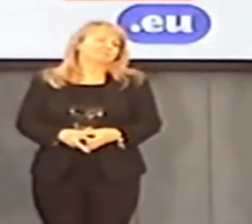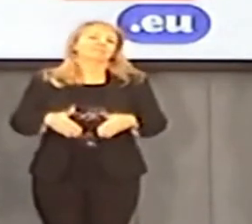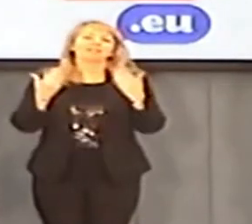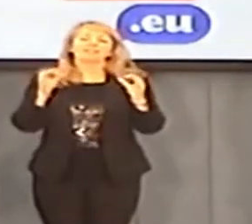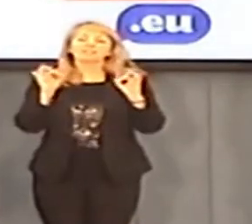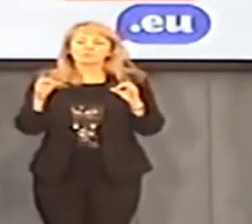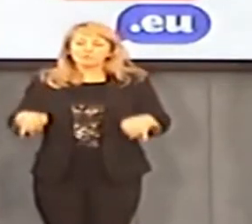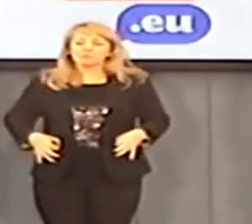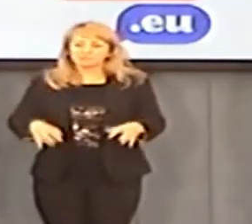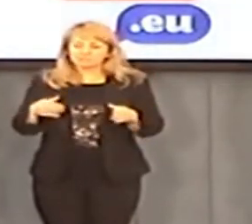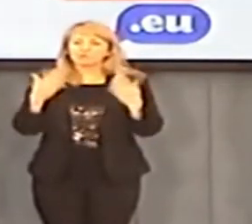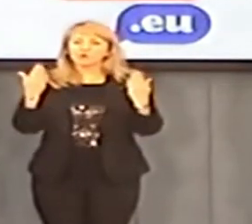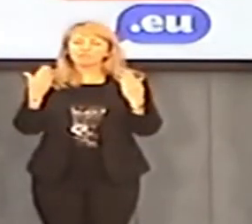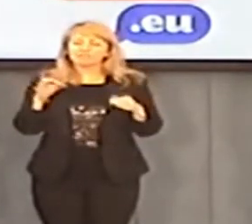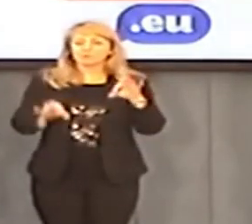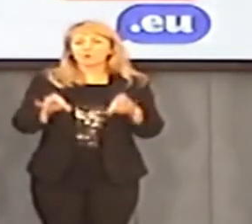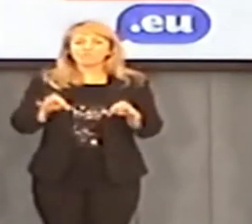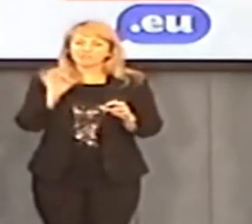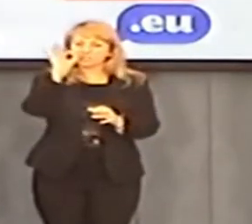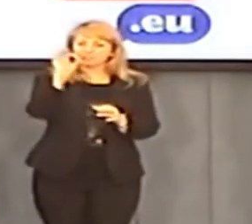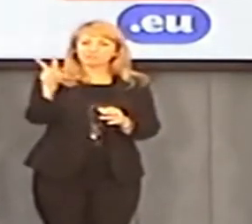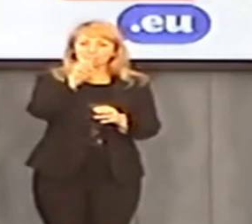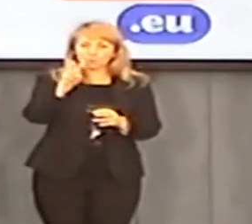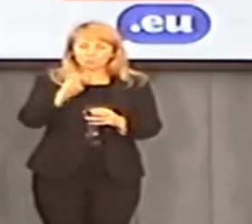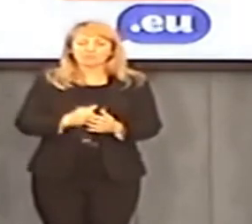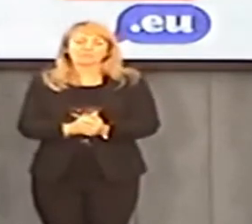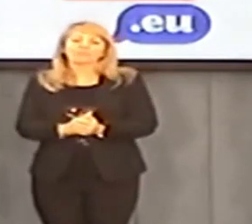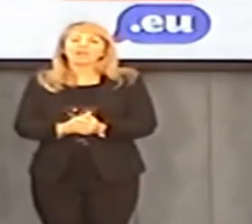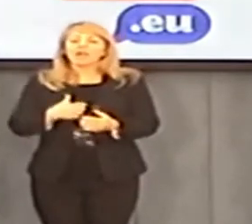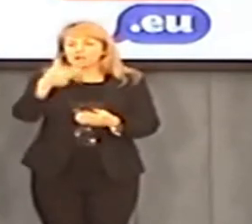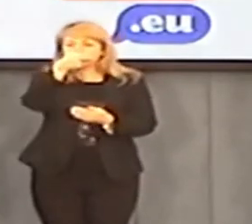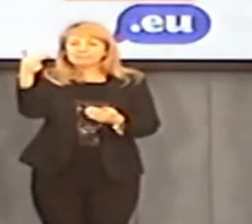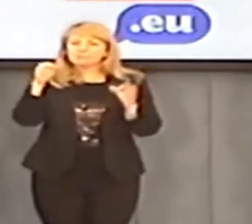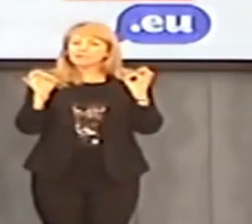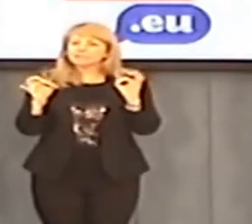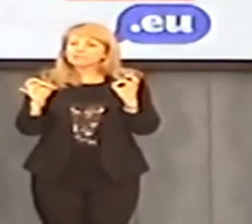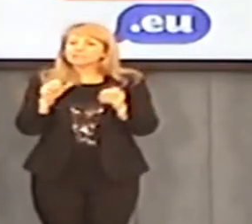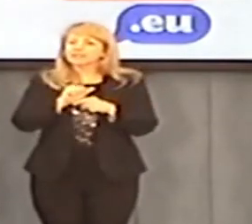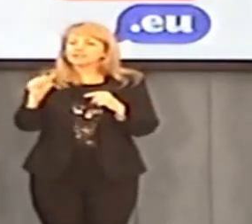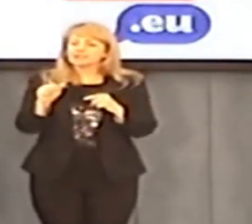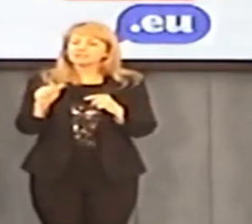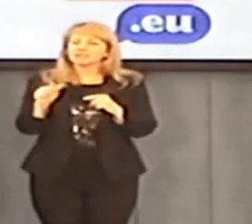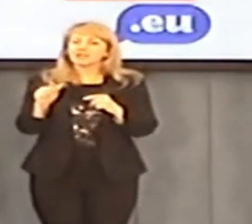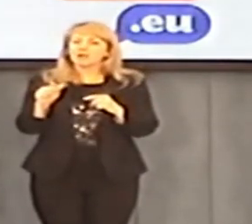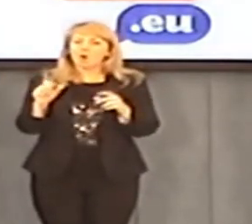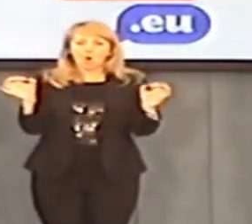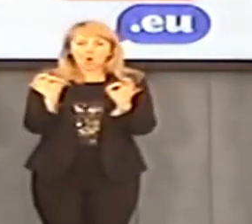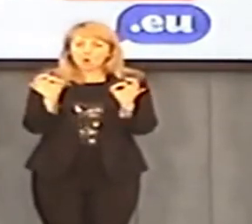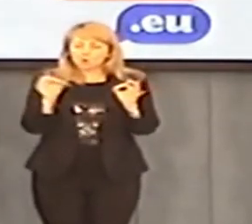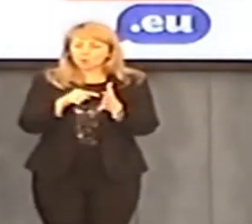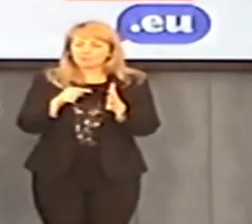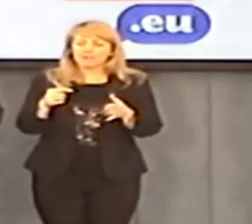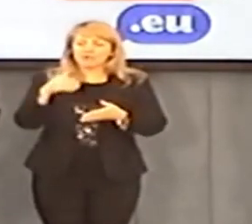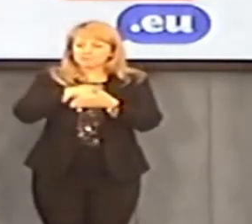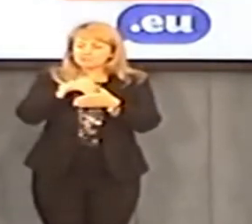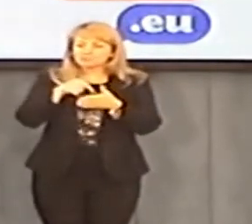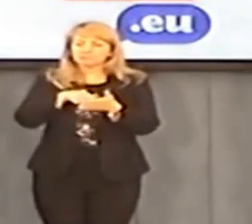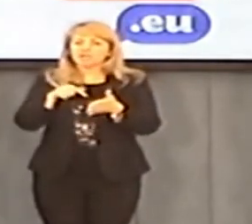Dzień dobry Państwu, witamy na konferencji Twojego ruchu. Tematem przewodnim jest